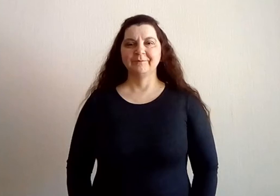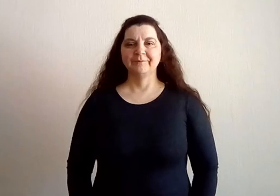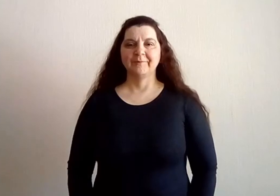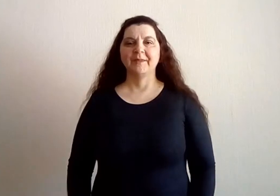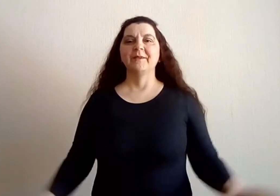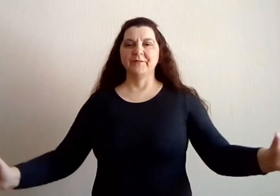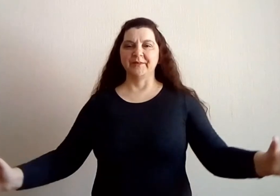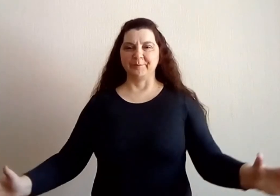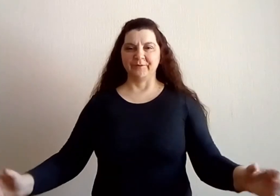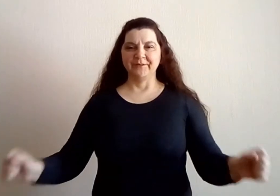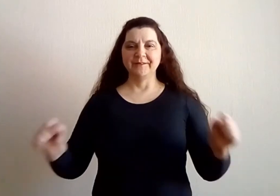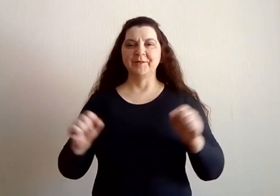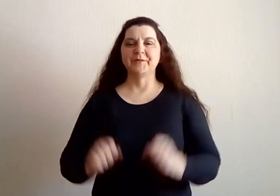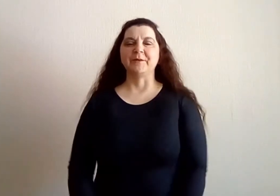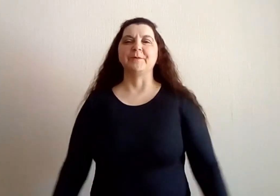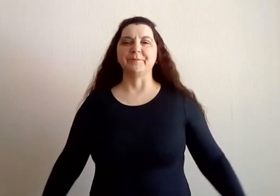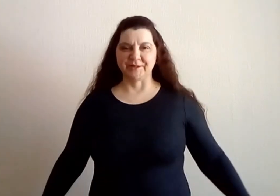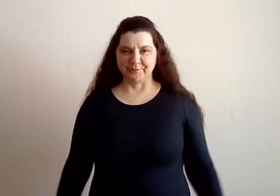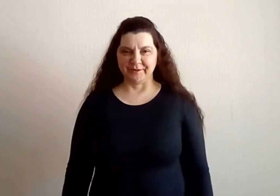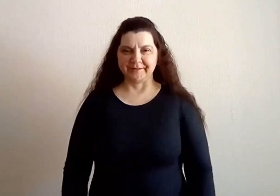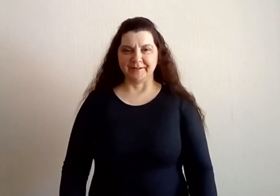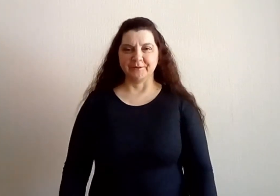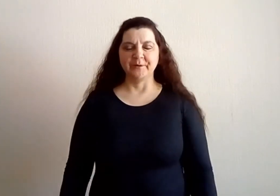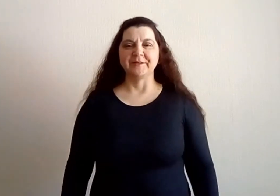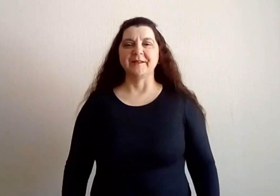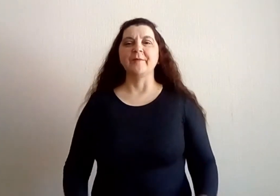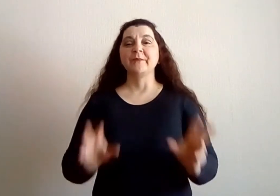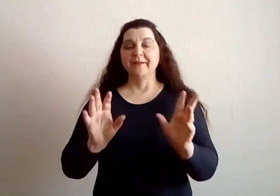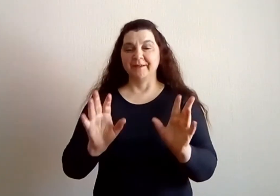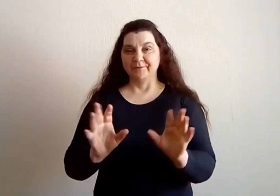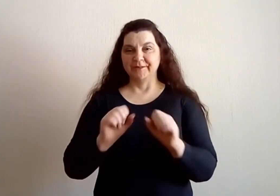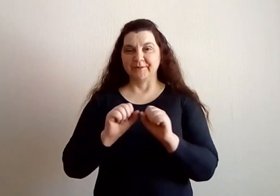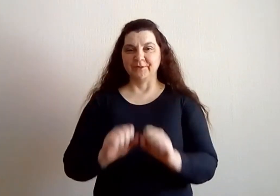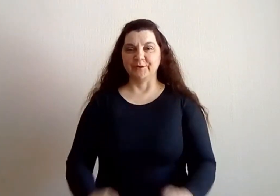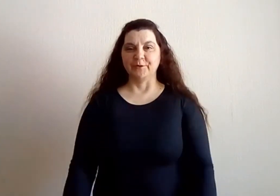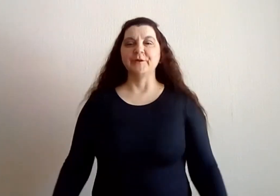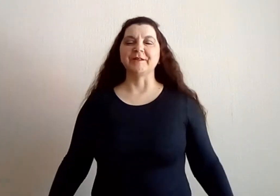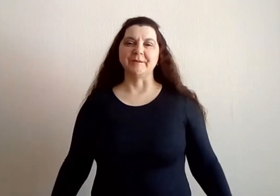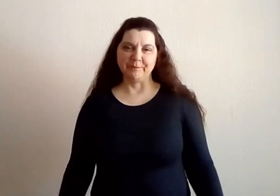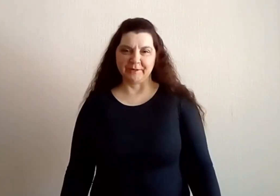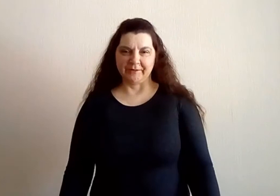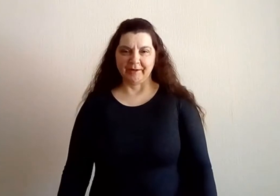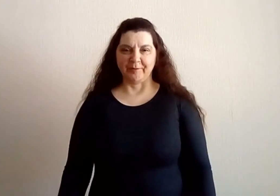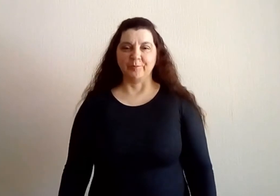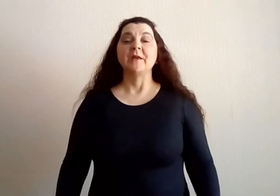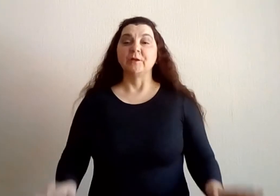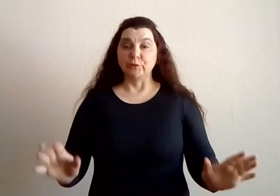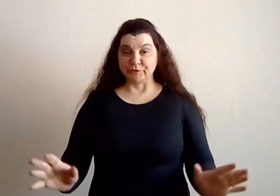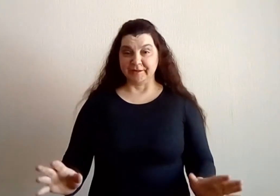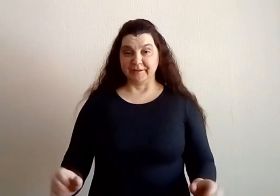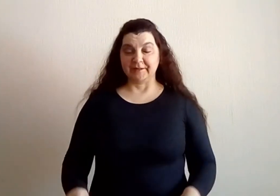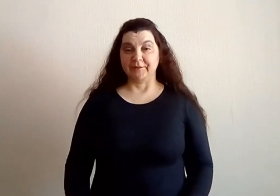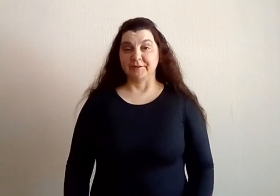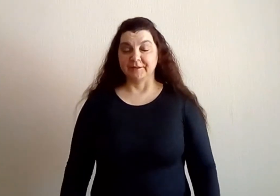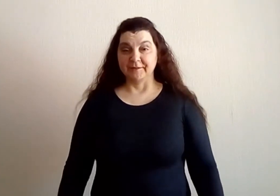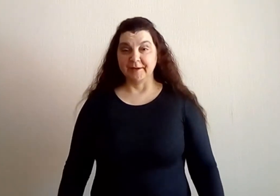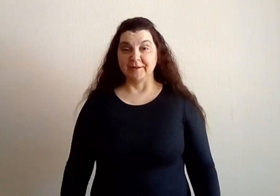Всем привет! С вами по-прежнему Оксана Костина и в этом видеоролике мы поговорим, нужно ли ставить дедлайны